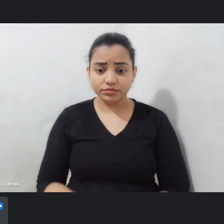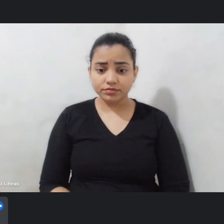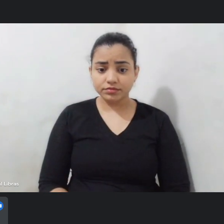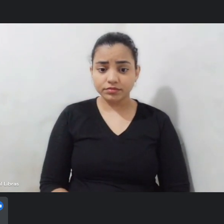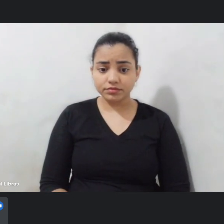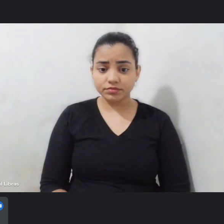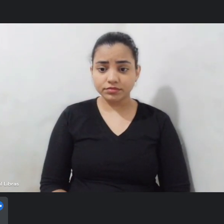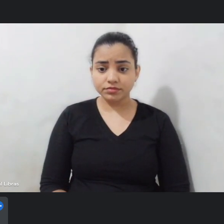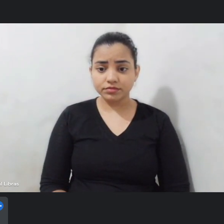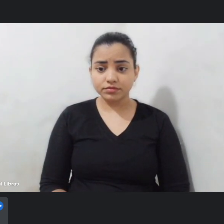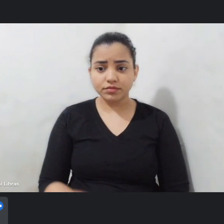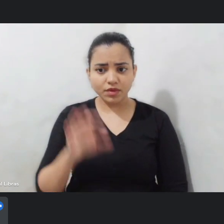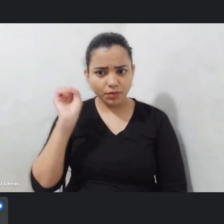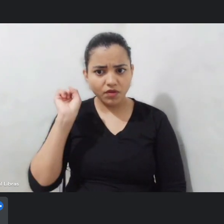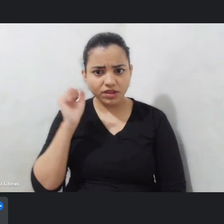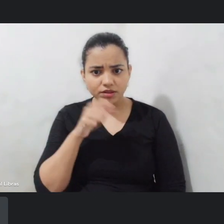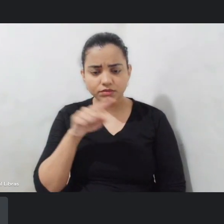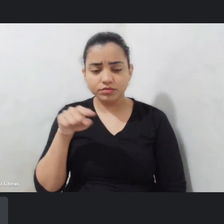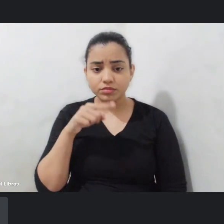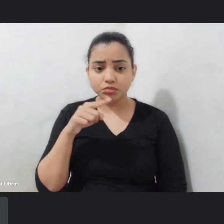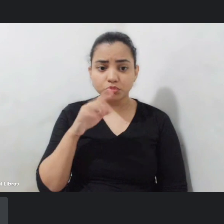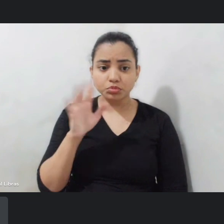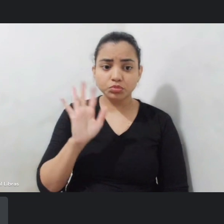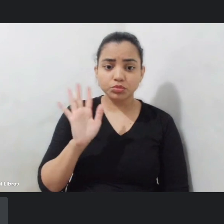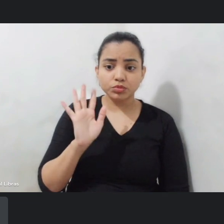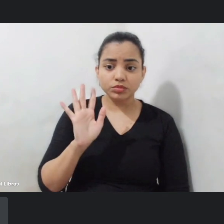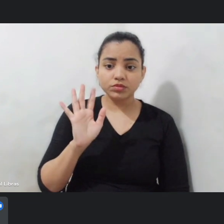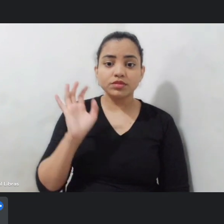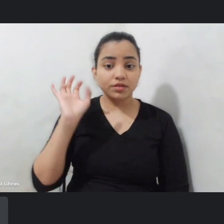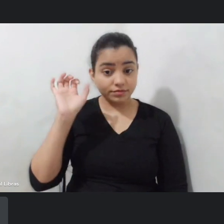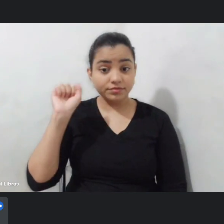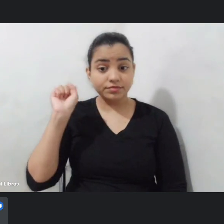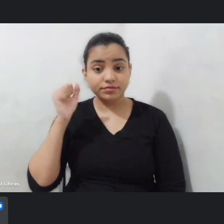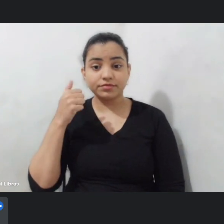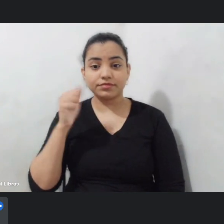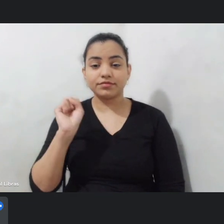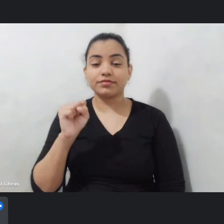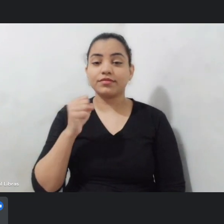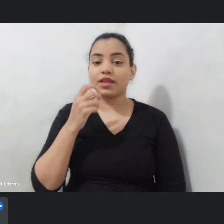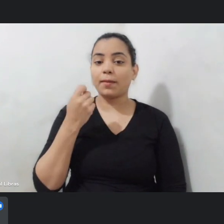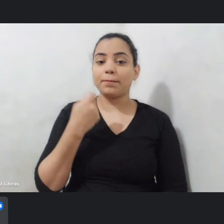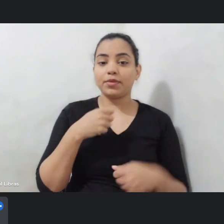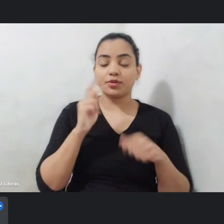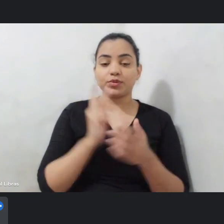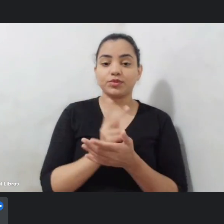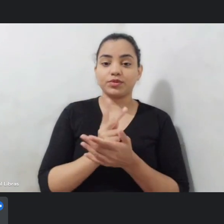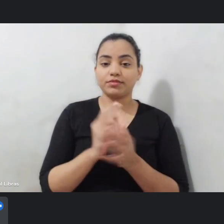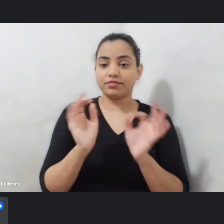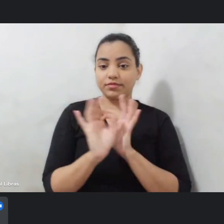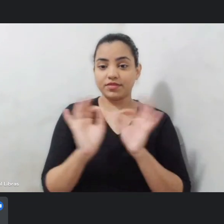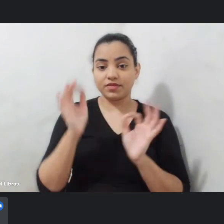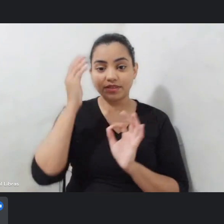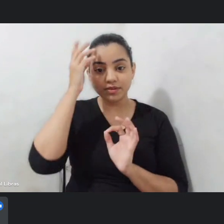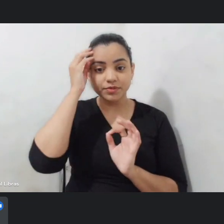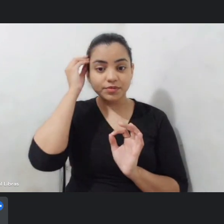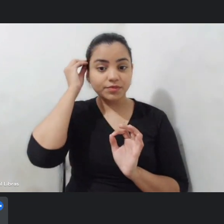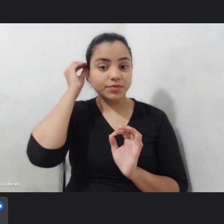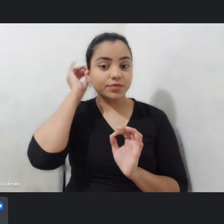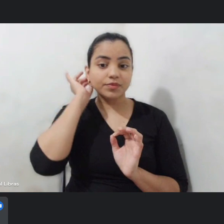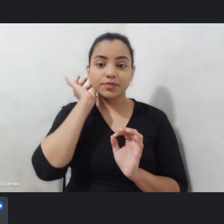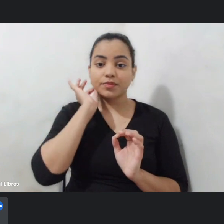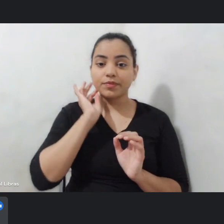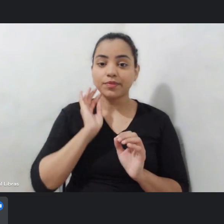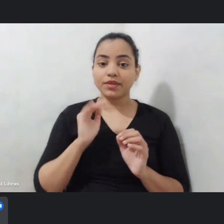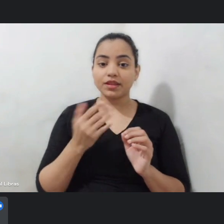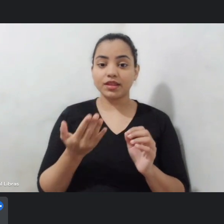Todos estão me ouvindo? Alô, alô? Sim, estamos ouvindo pode ir já Opa, perfeito muito grato Então, já que a